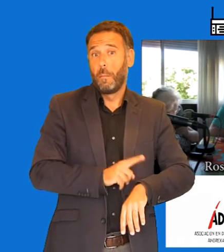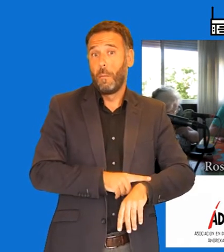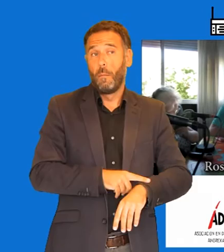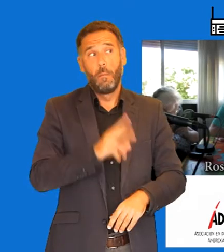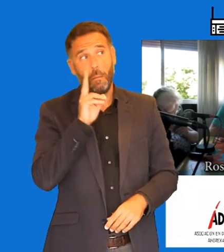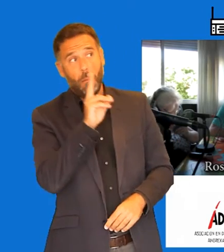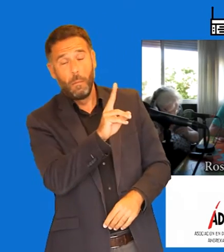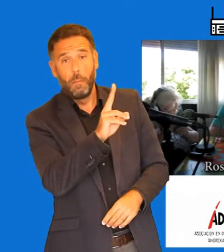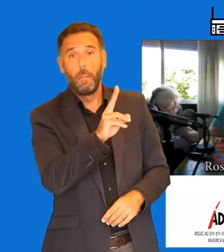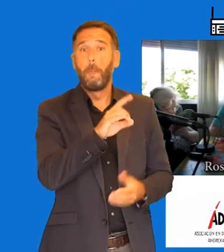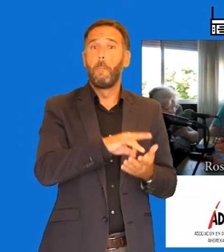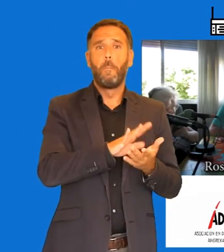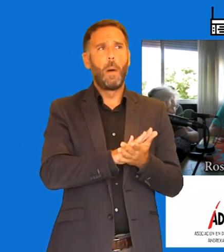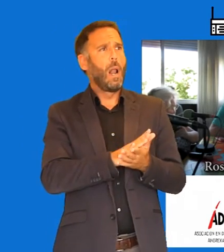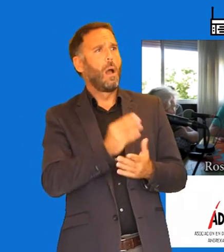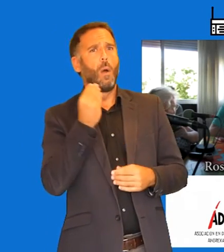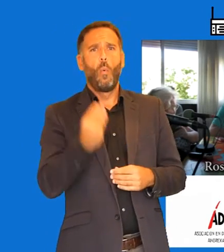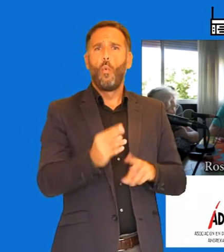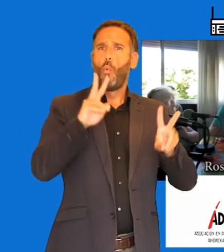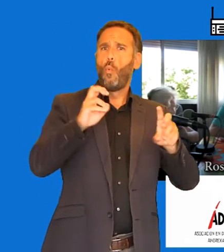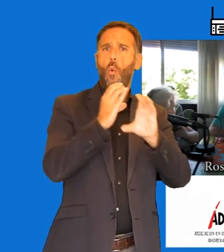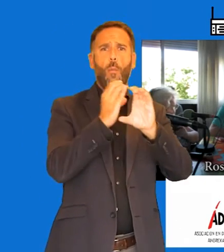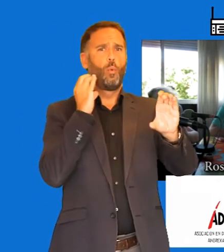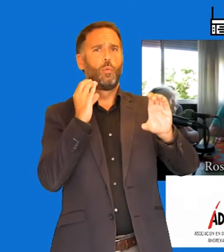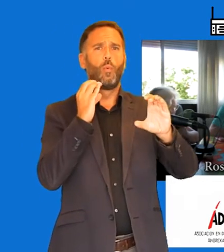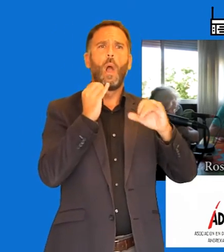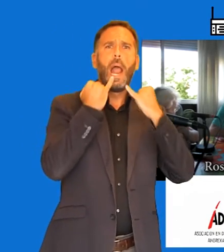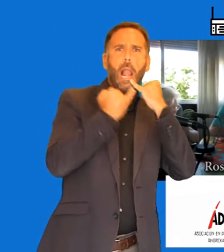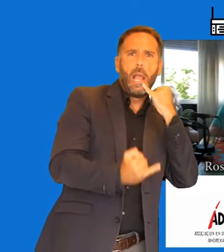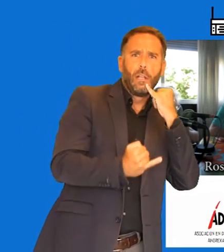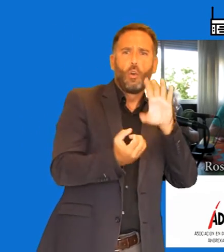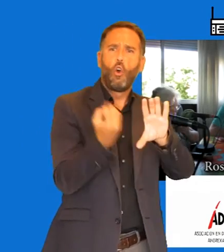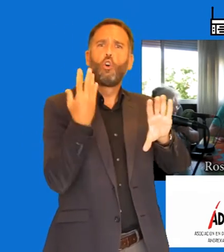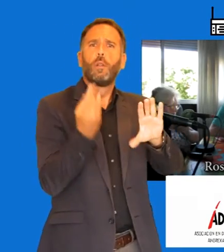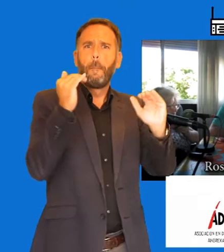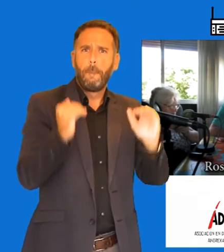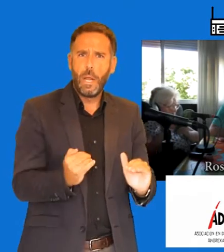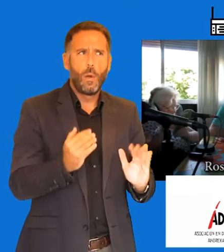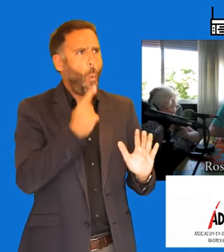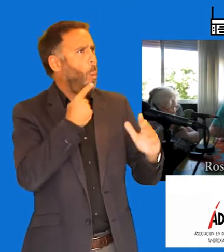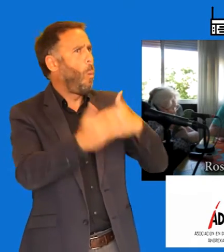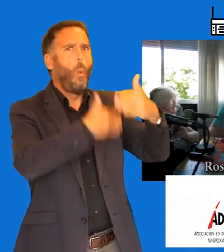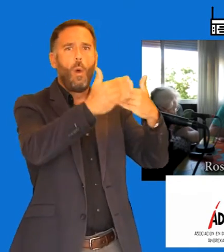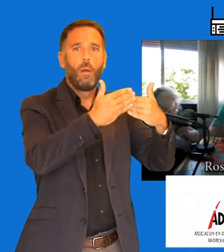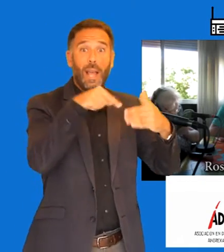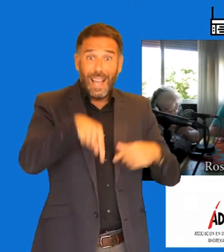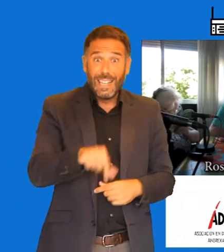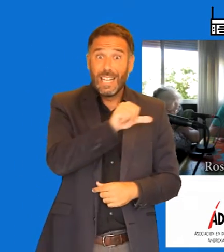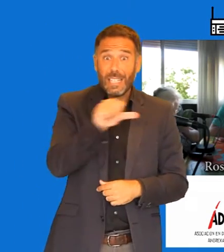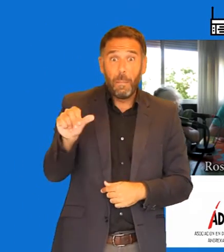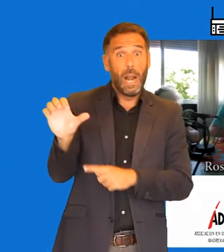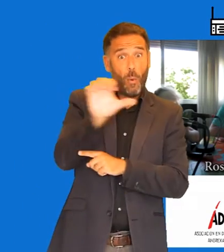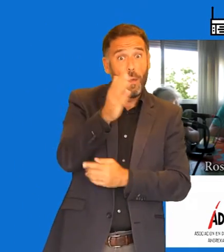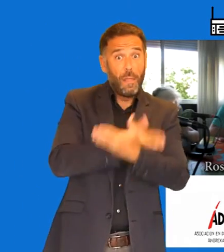Málaga un nuevo modelo de autobús. Eléctrico y menos contaminante. Pasan los años y en esta Semana Europea de la Movilidad, el tema de